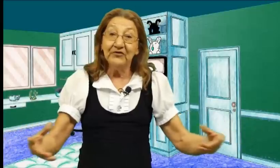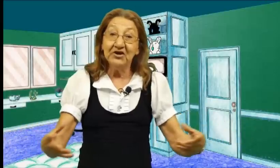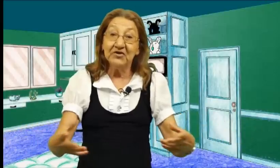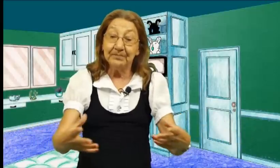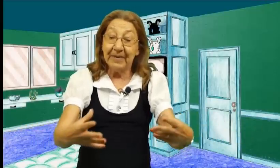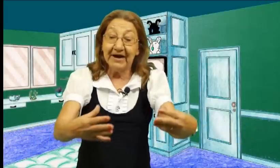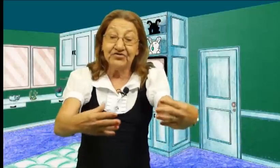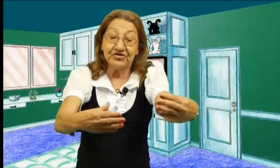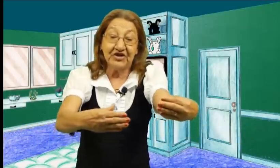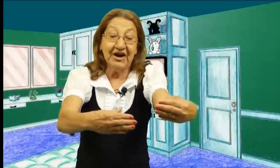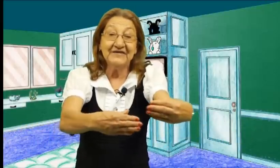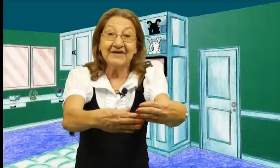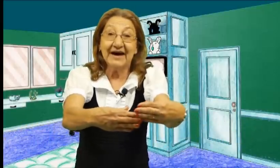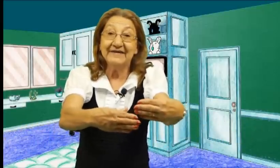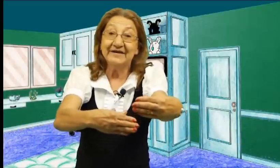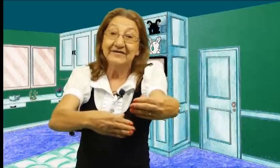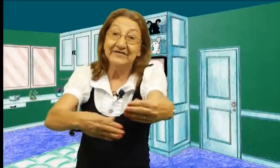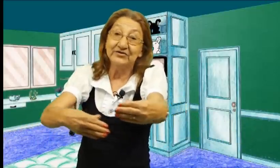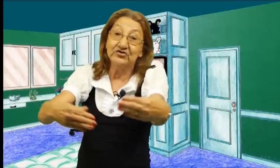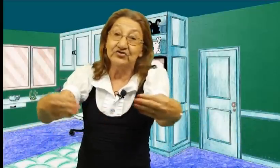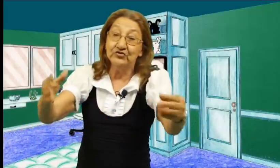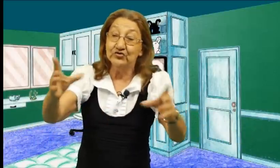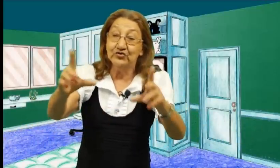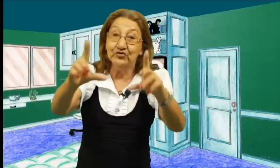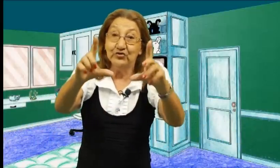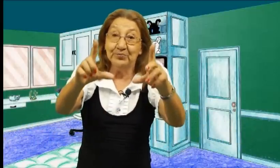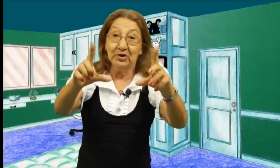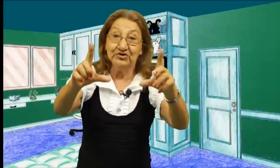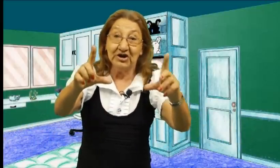20 Pega três casas Do... Do projeto